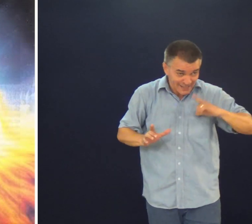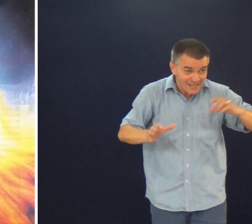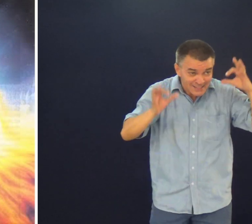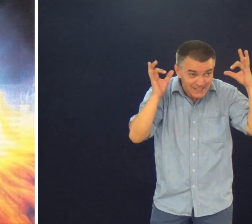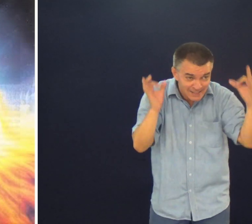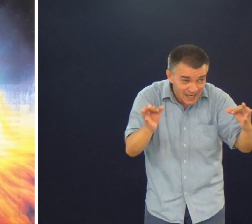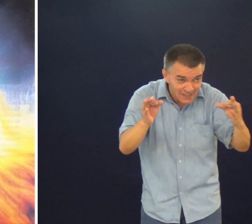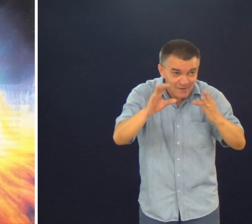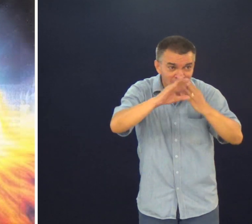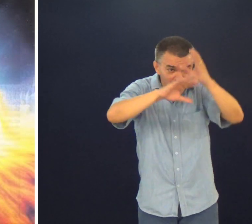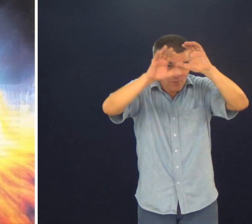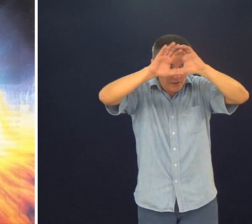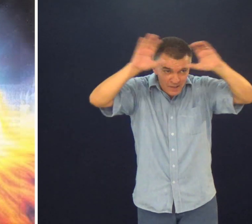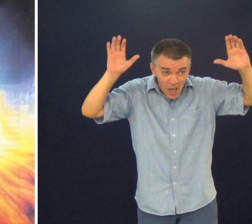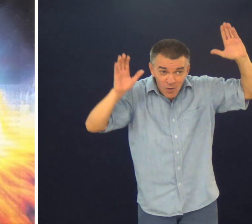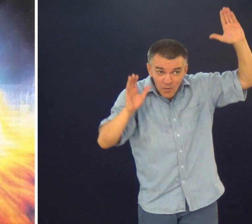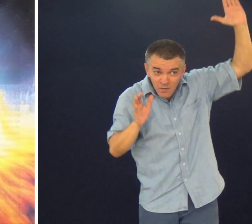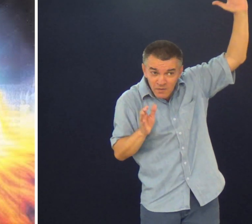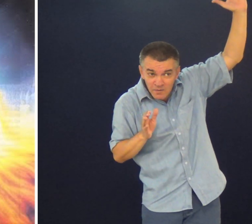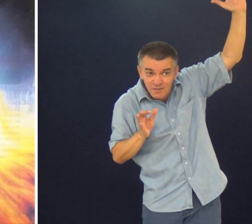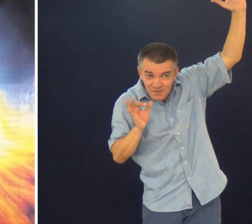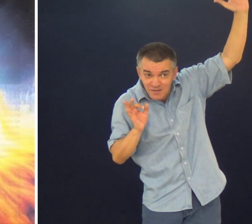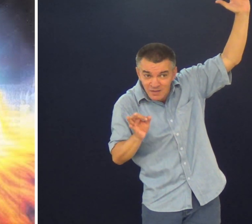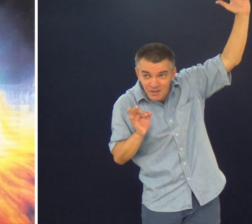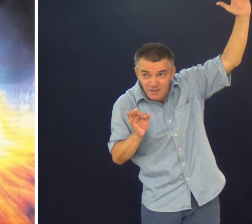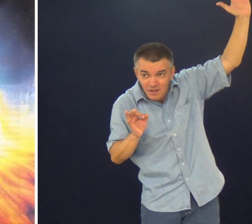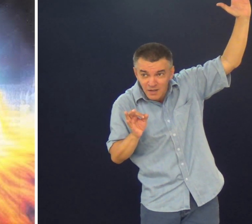Vocês têm certeza Que vocês vão para o céu? Ergue sua mão